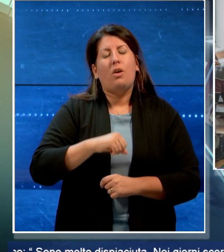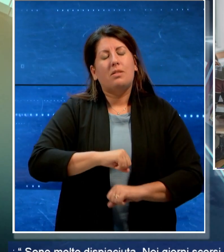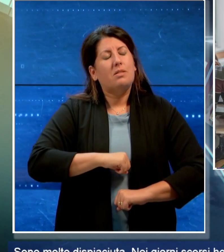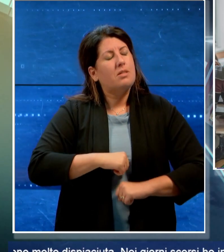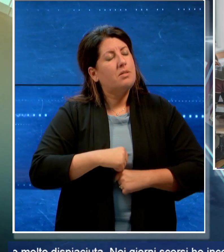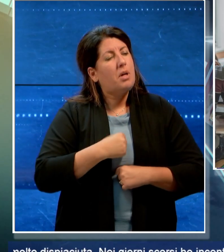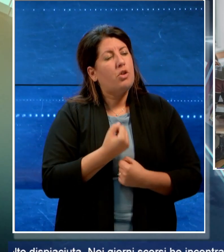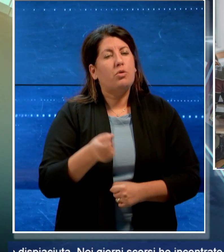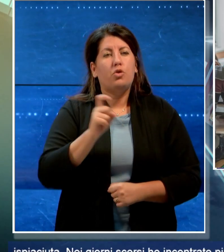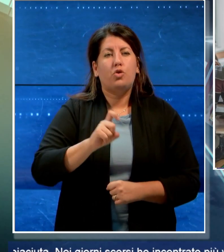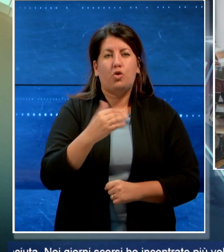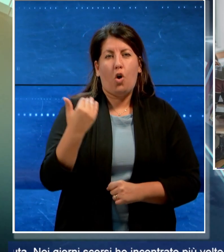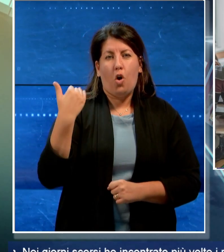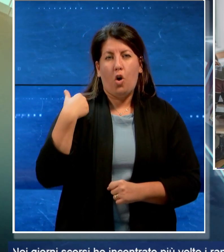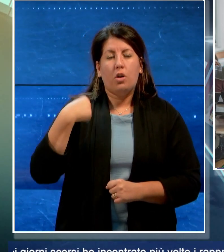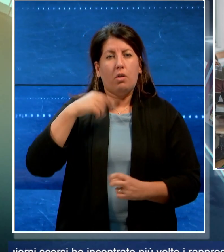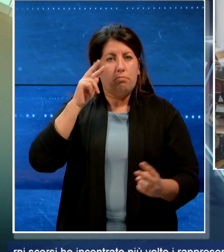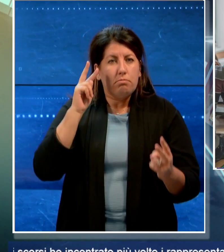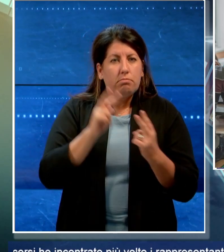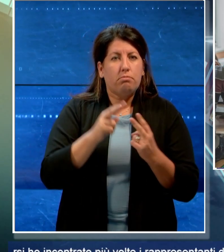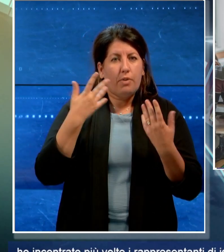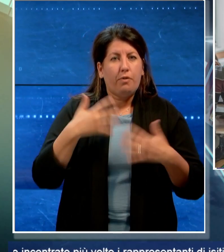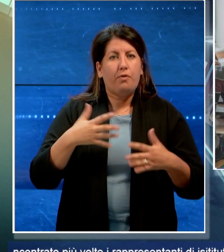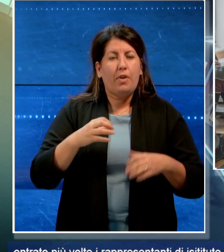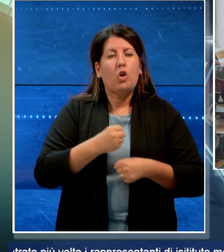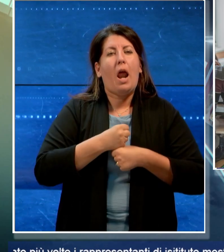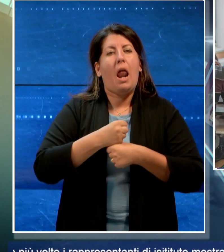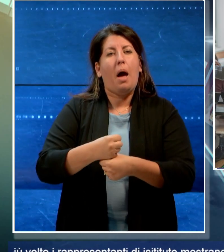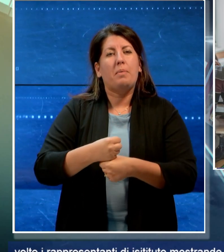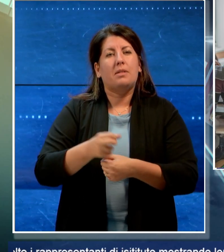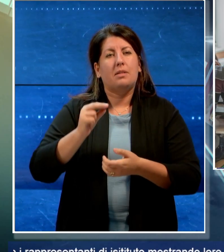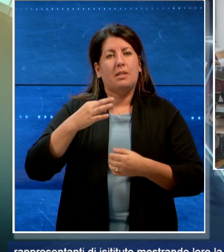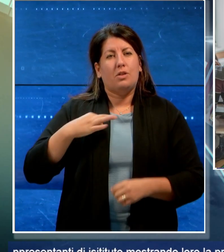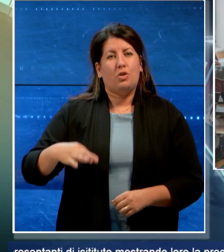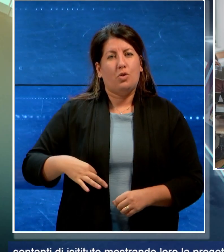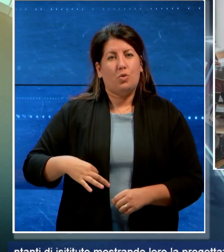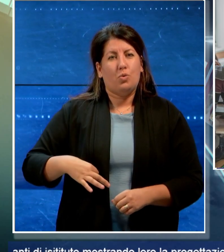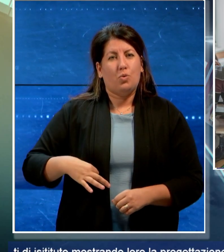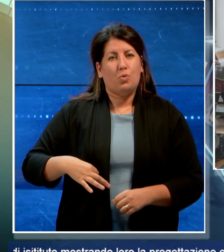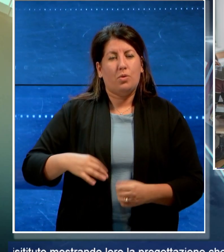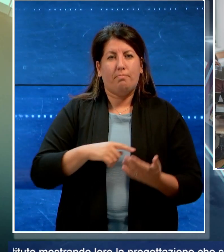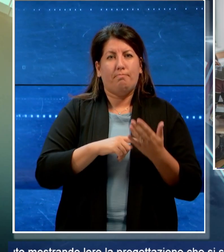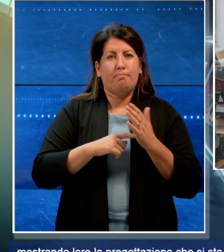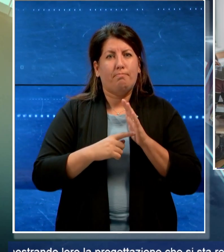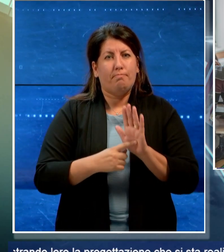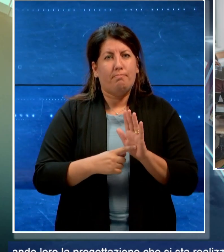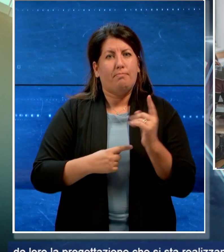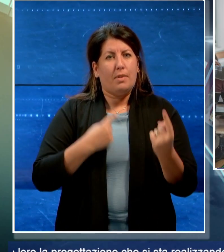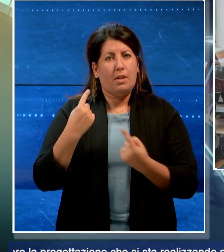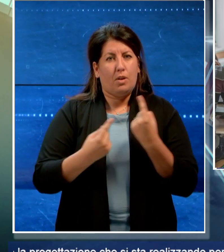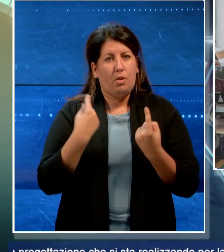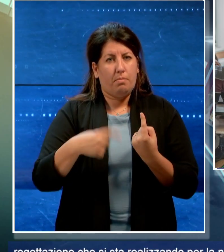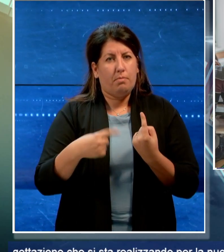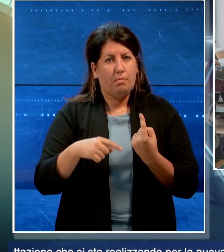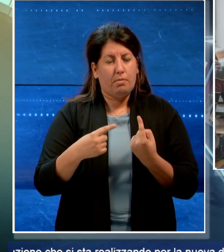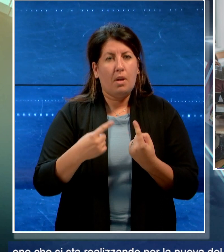scorsi ho incontrato più volte i rappresentanti di istituto mostrando loro la progettazione che si sta realizzando